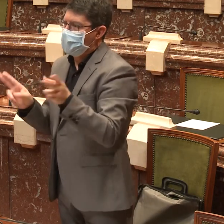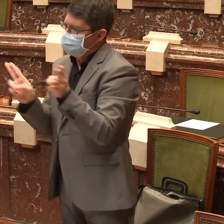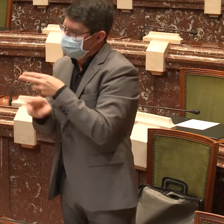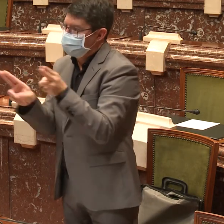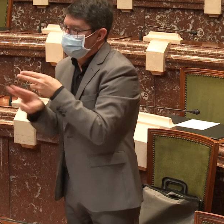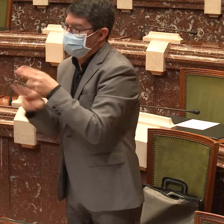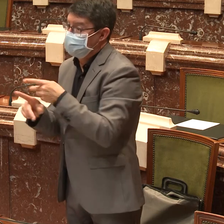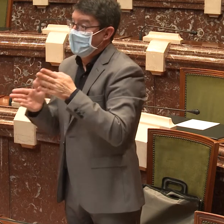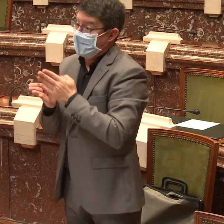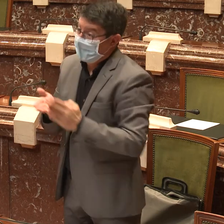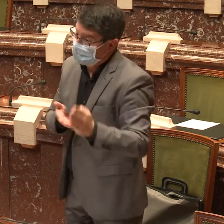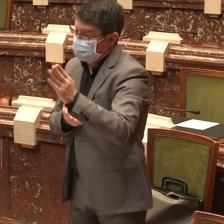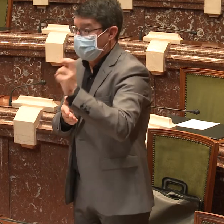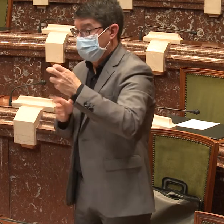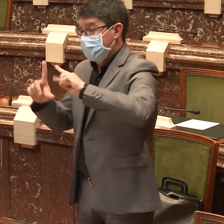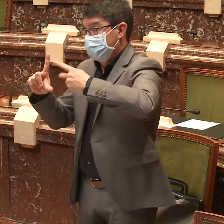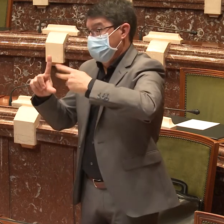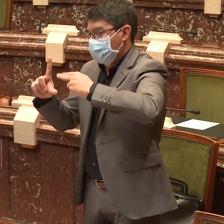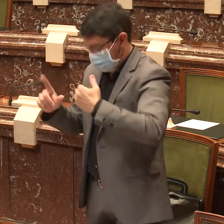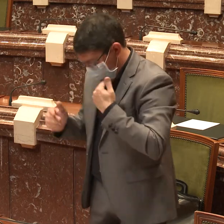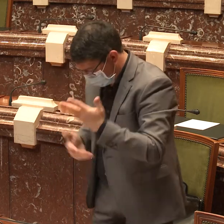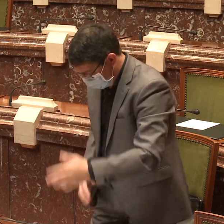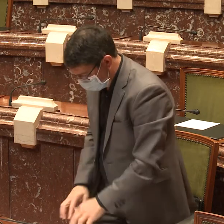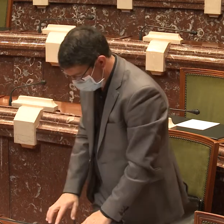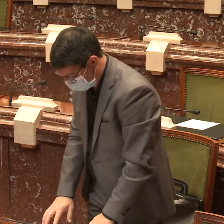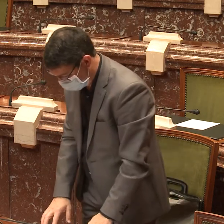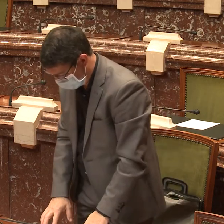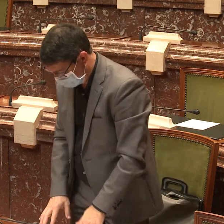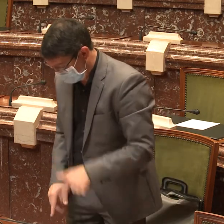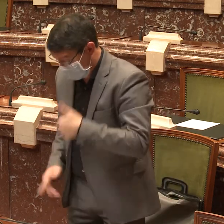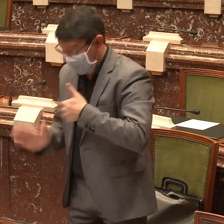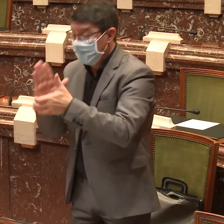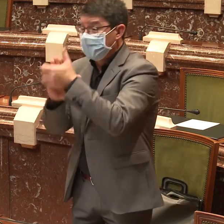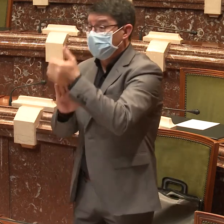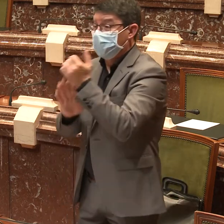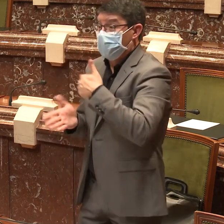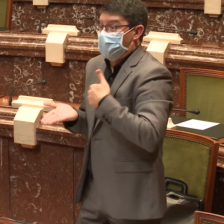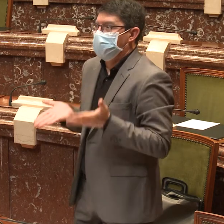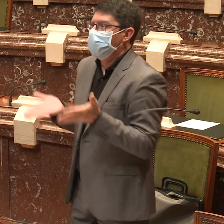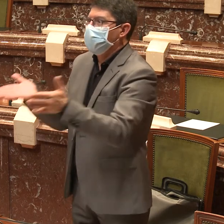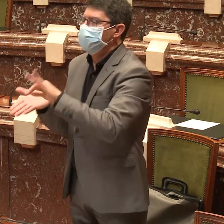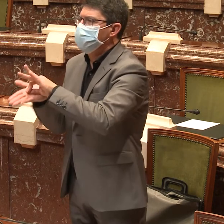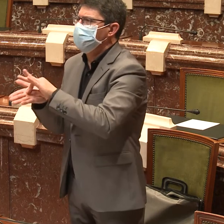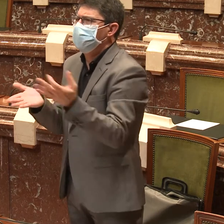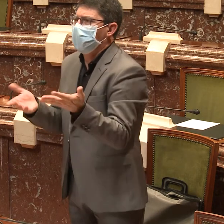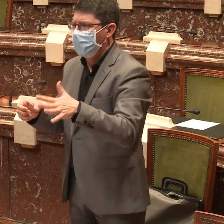servicios y tienen que ser cancelados o se derivan al visual, a la videointerpretación.